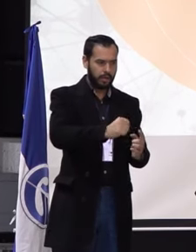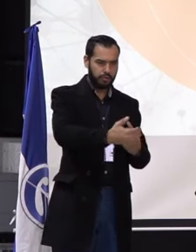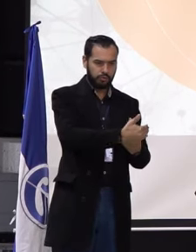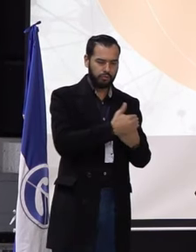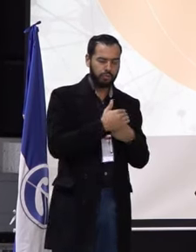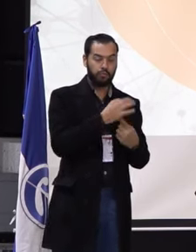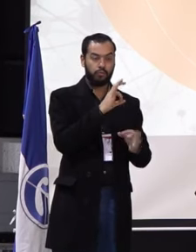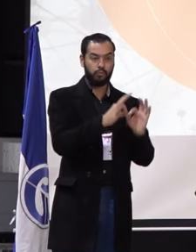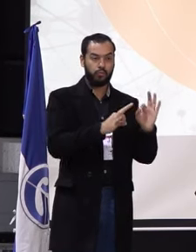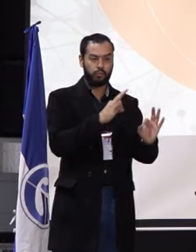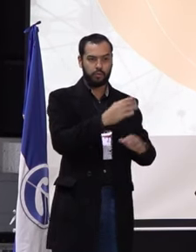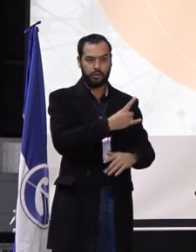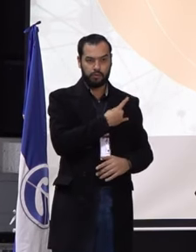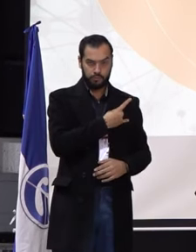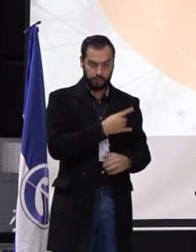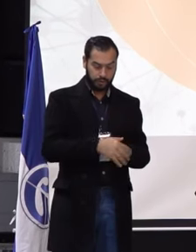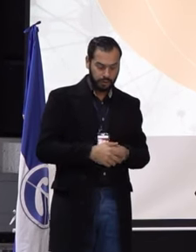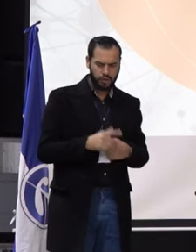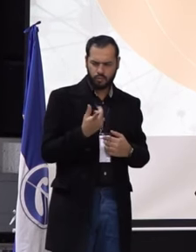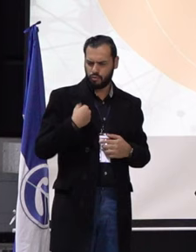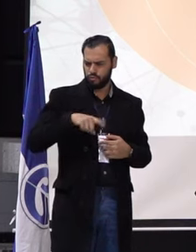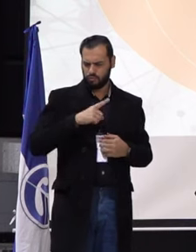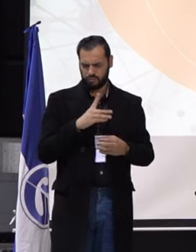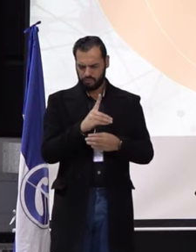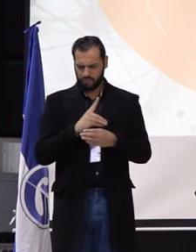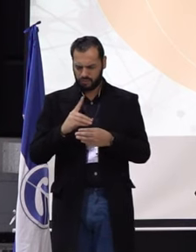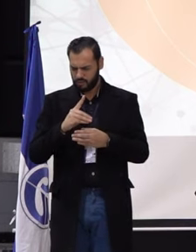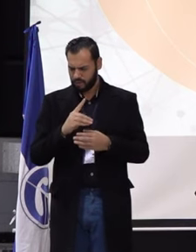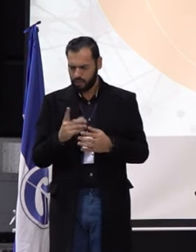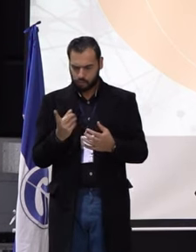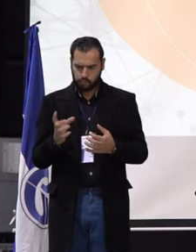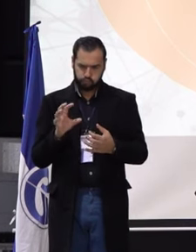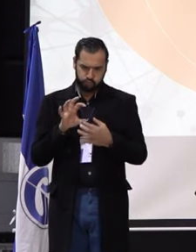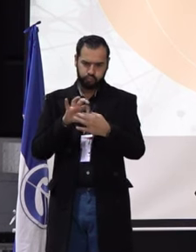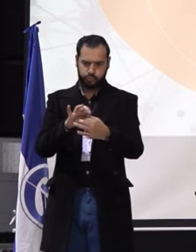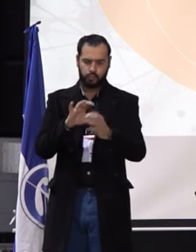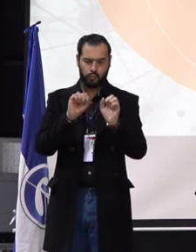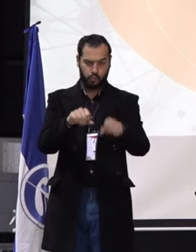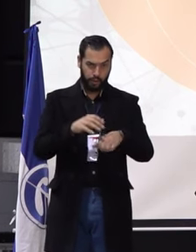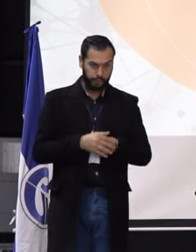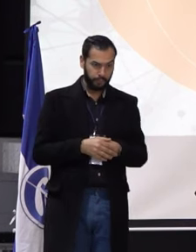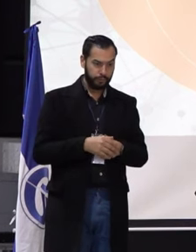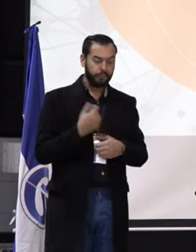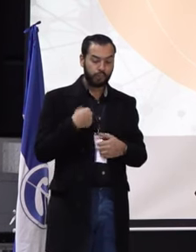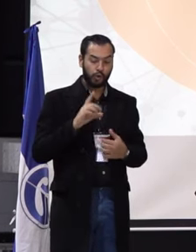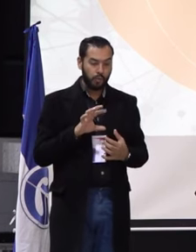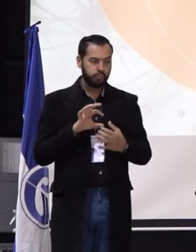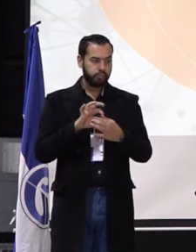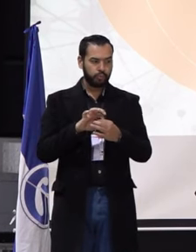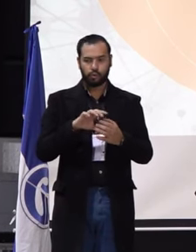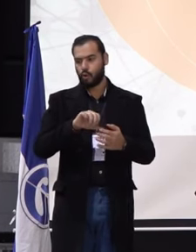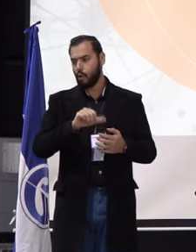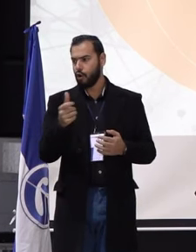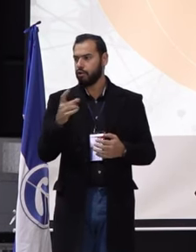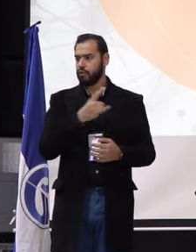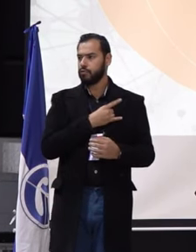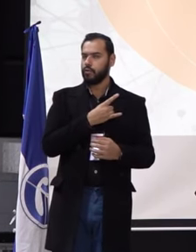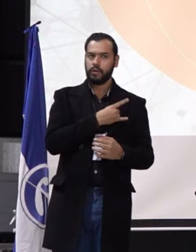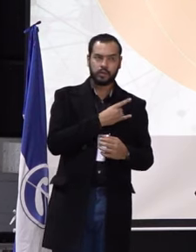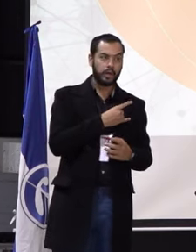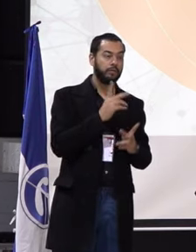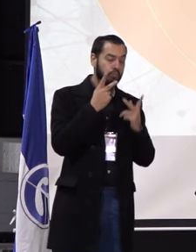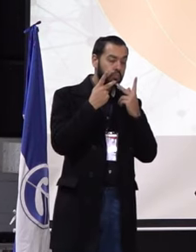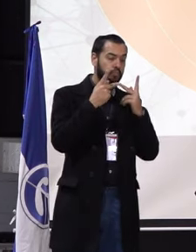Entonces, ¿cómo nosotros desde nuestro departamento podemos hacer esa vinculación? ¿Cómo nos vinculamos con otras universidades, tanto